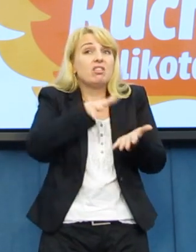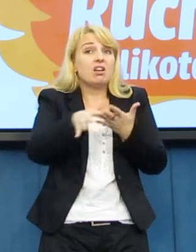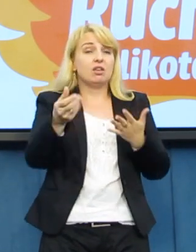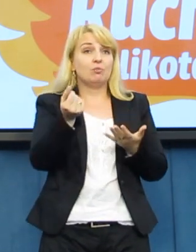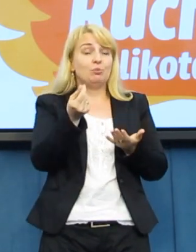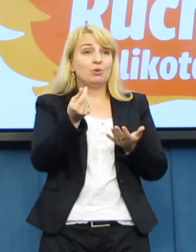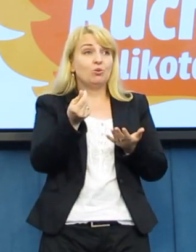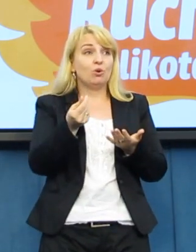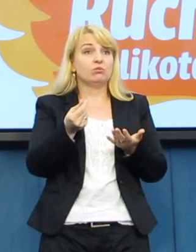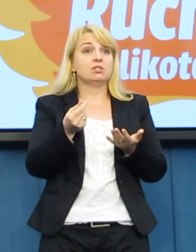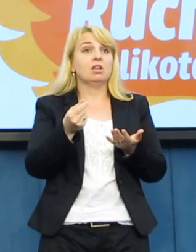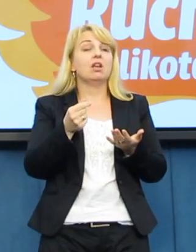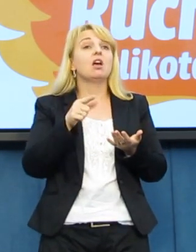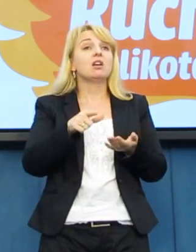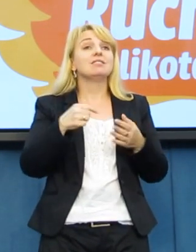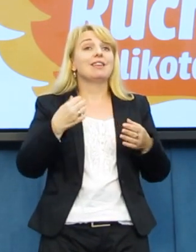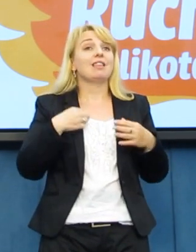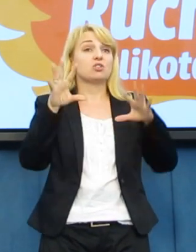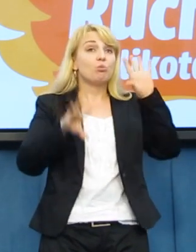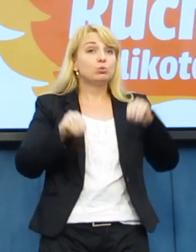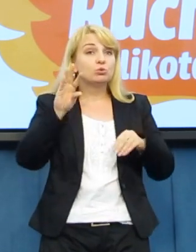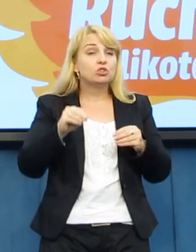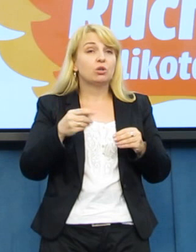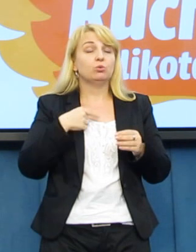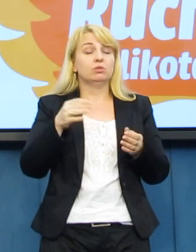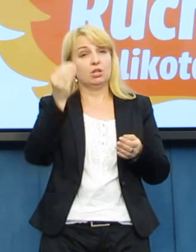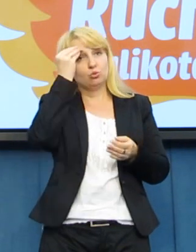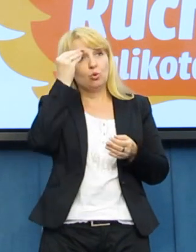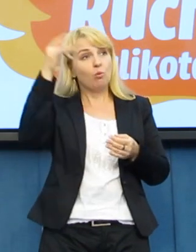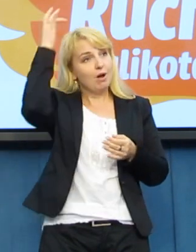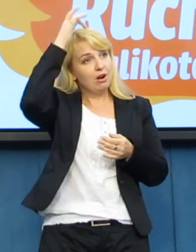procentowo pieniądze z budżetu gminnego na lekcje religii.